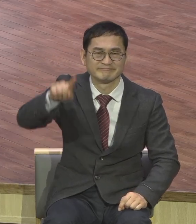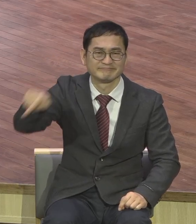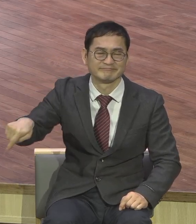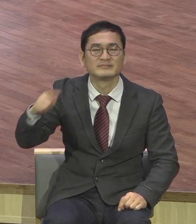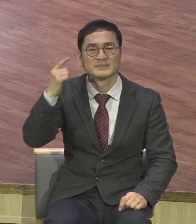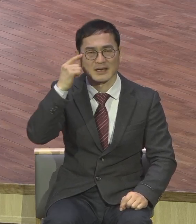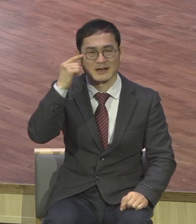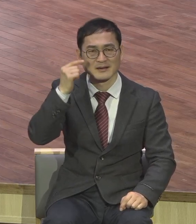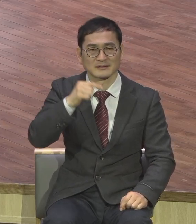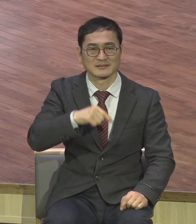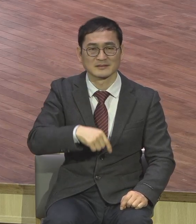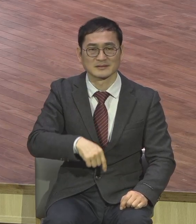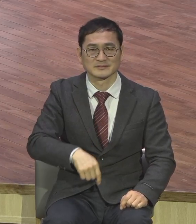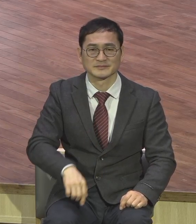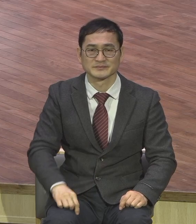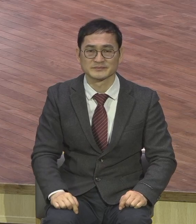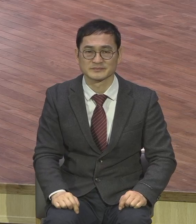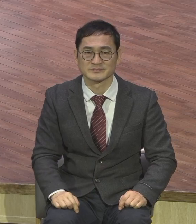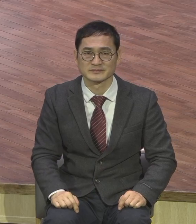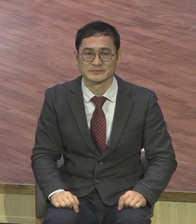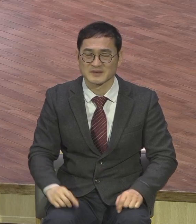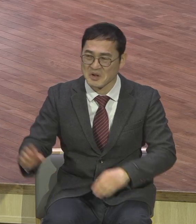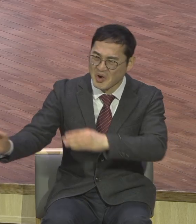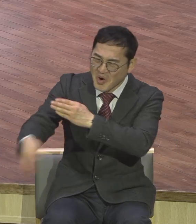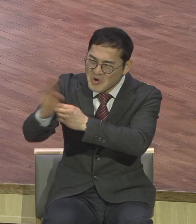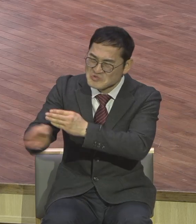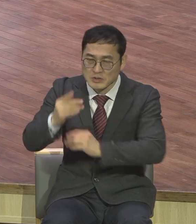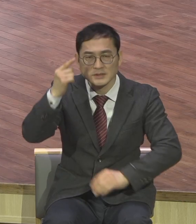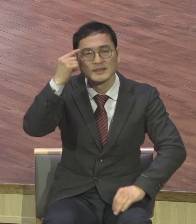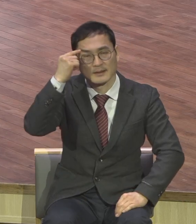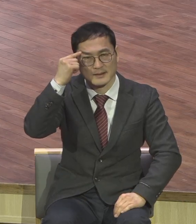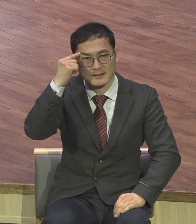정도가 아니에요 지금 이들 하는 짓은 성령해방제